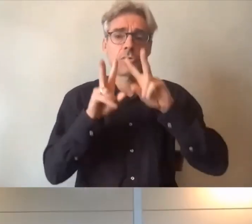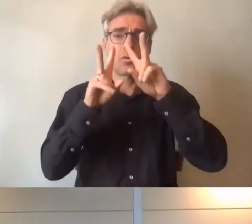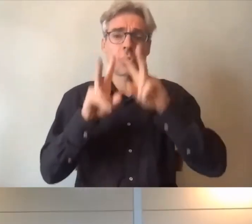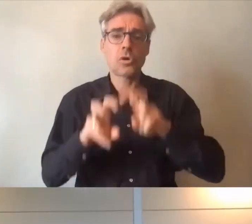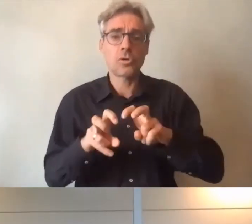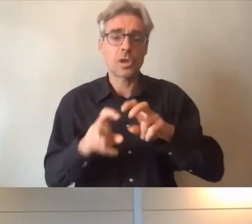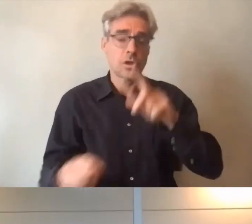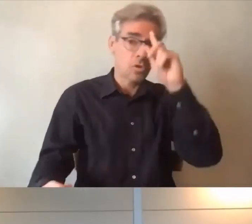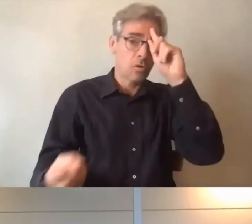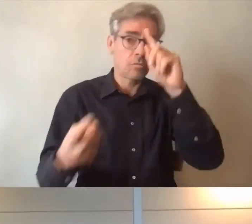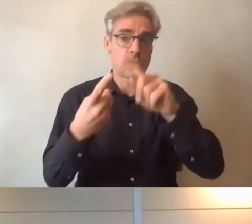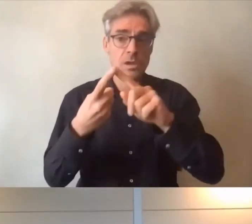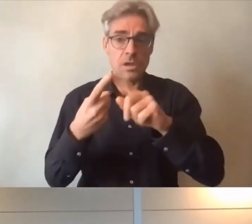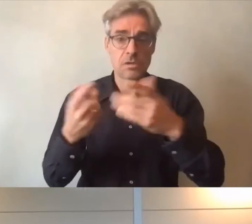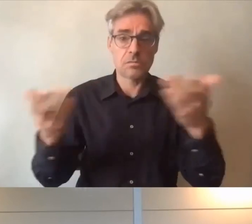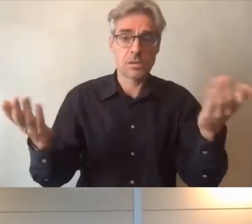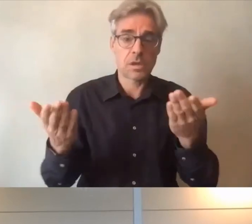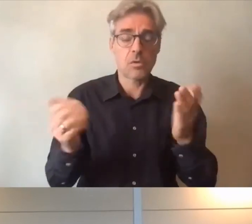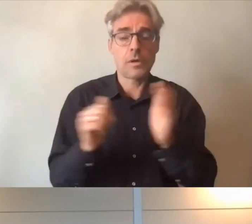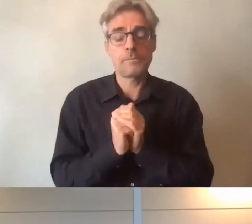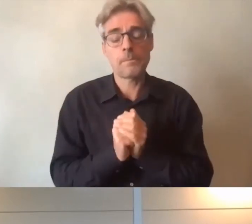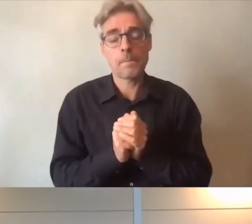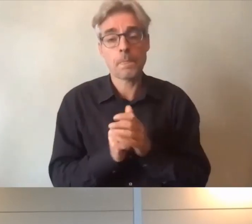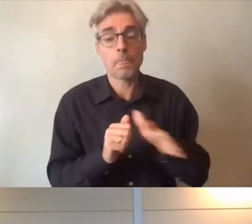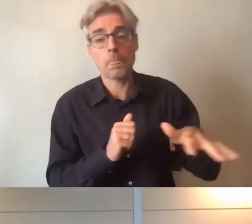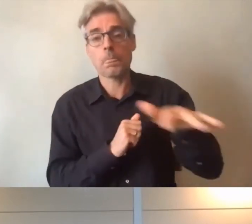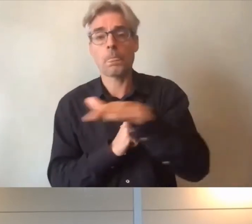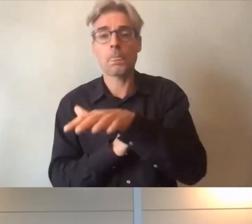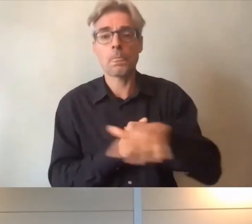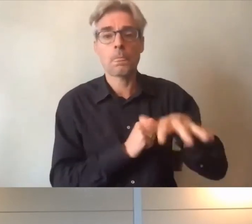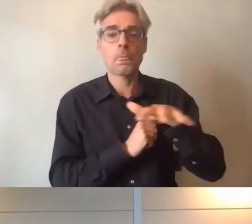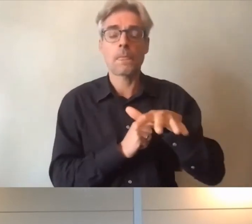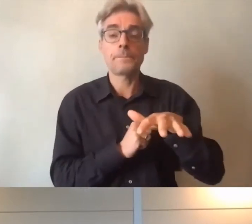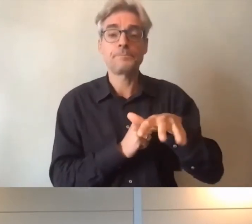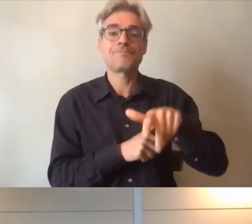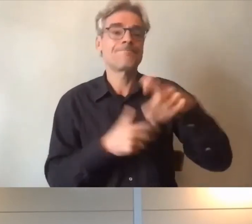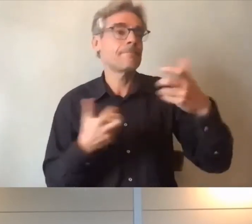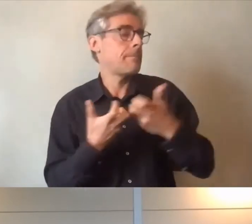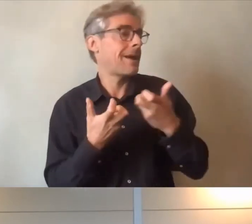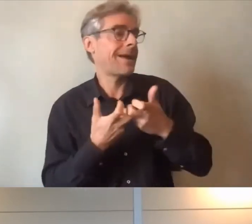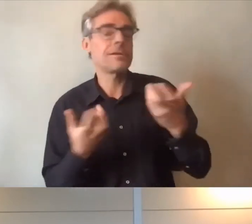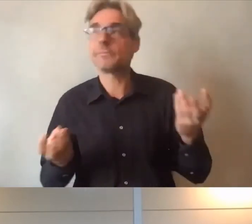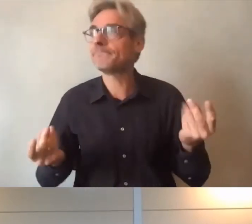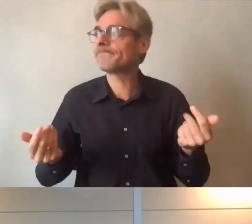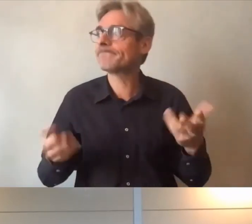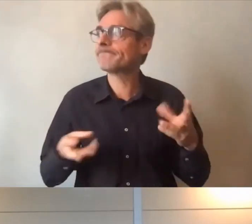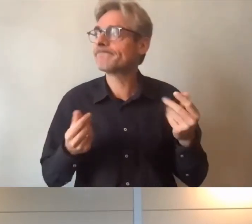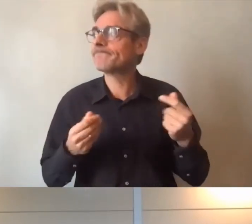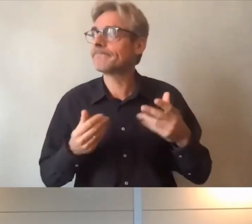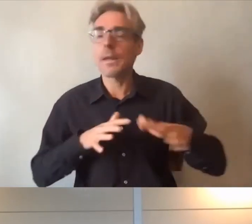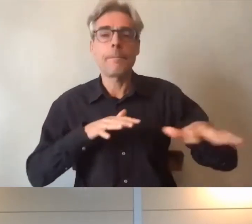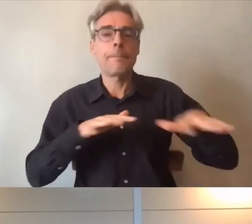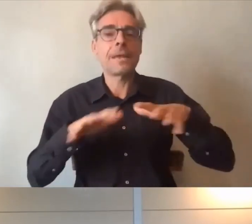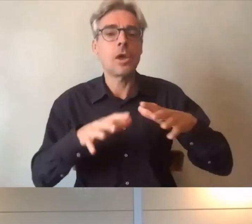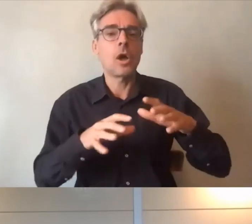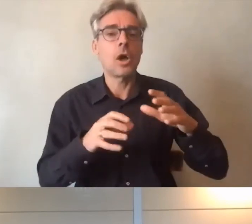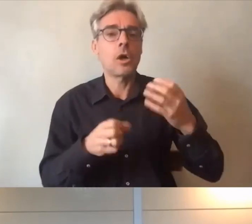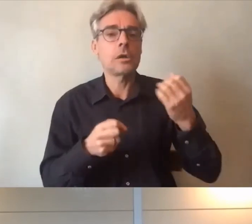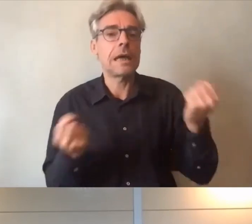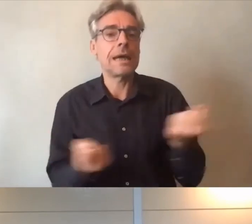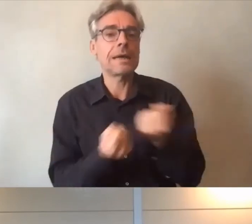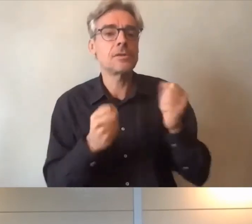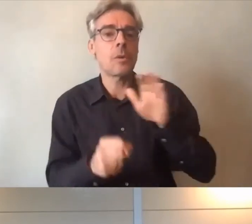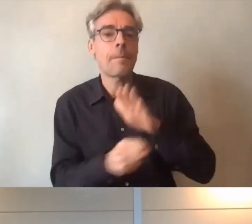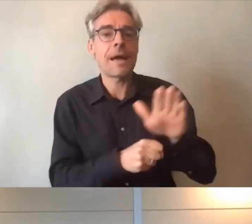but est de permettre réellement quand les moyens disponibles ne sont pas suffisants de permettre